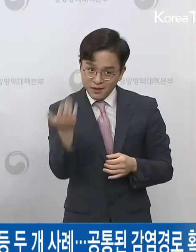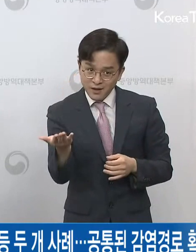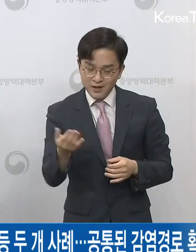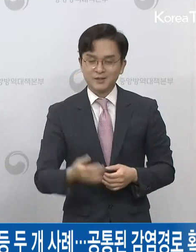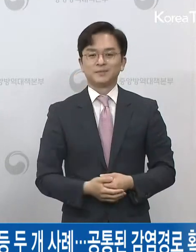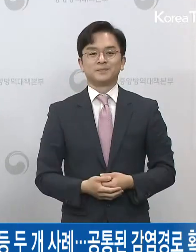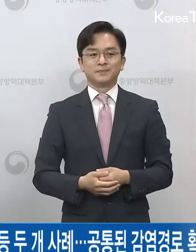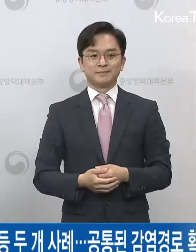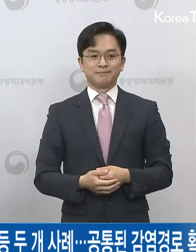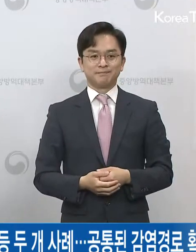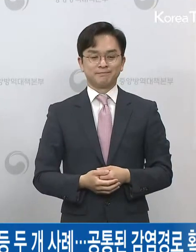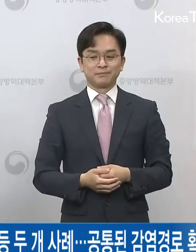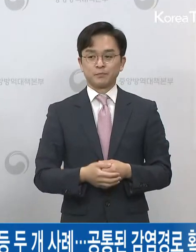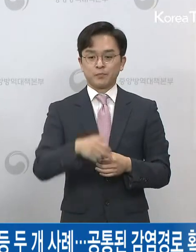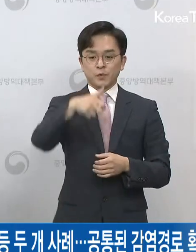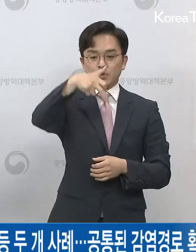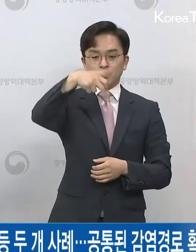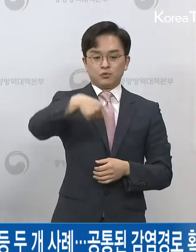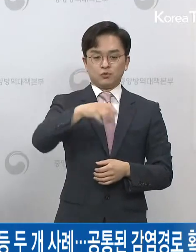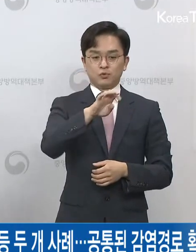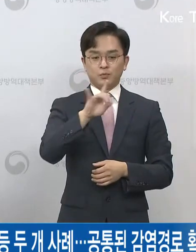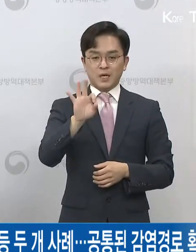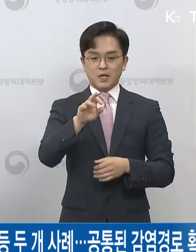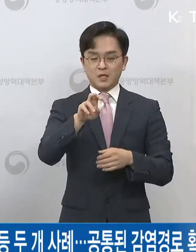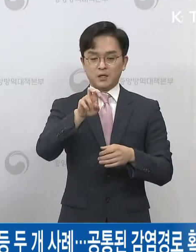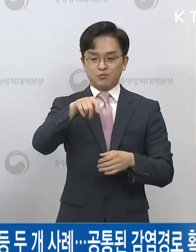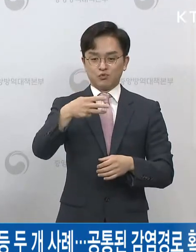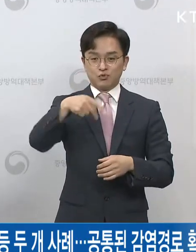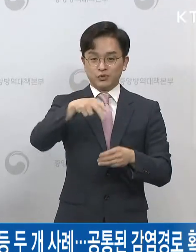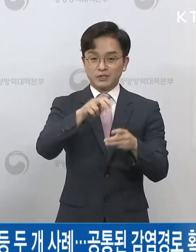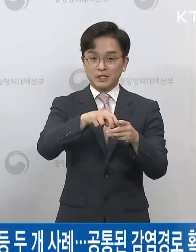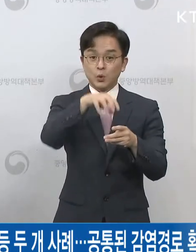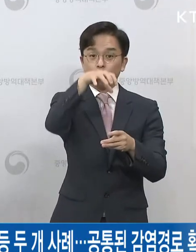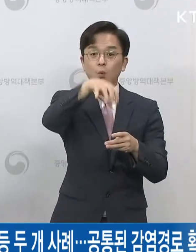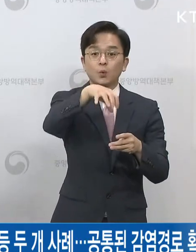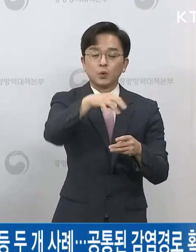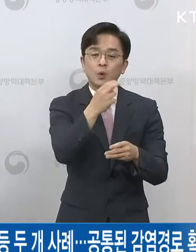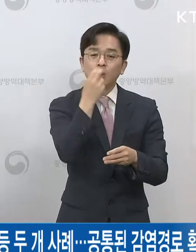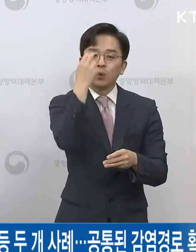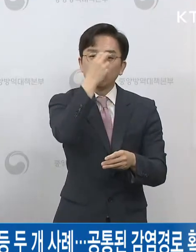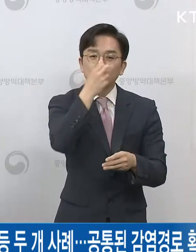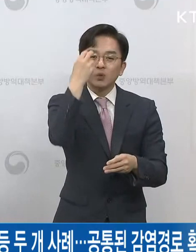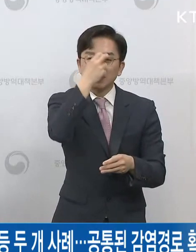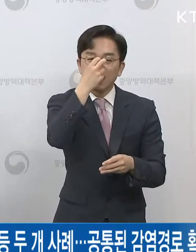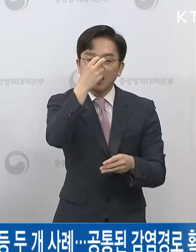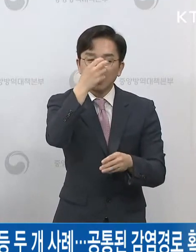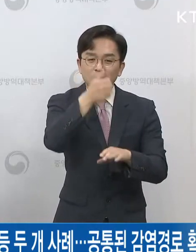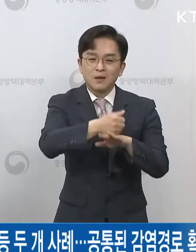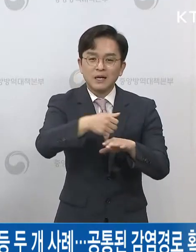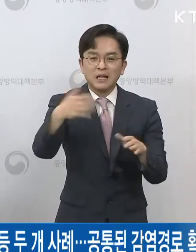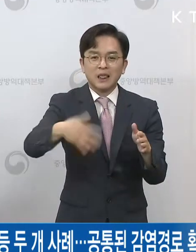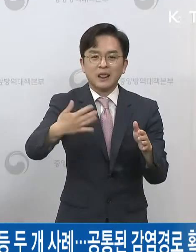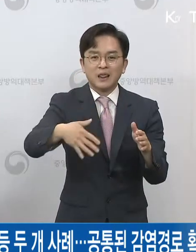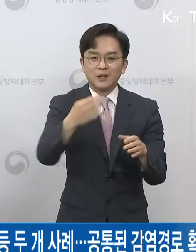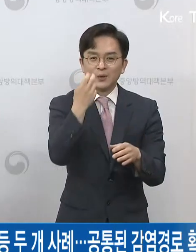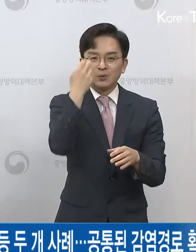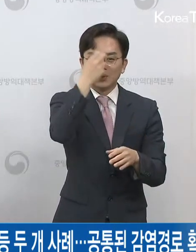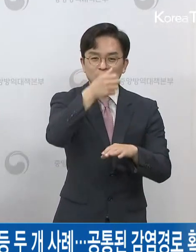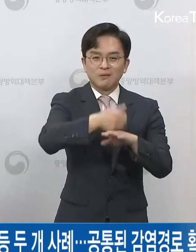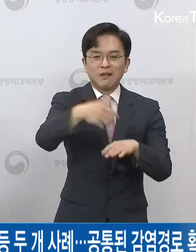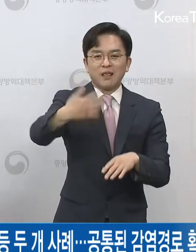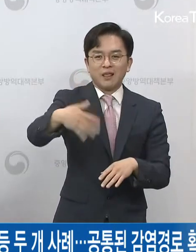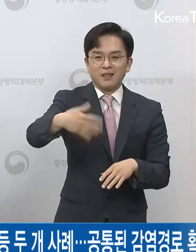쿠팡 물류센터는 조사가 진행이 돼야 어느 지역 어떤 업무를 하시는 분이 양성률이 높았는지를 좀 볼 수 있을 것 같습니다.